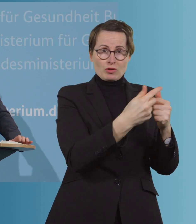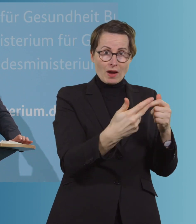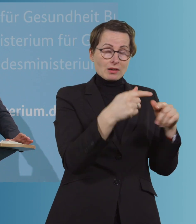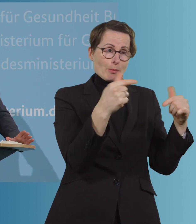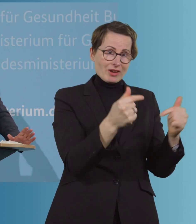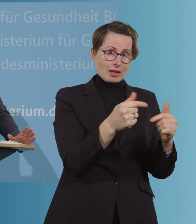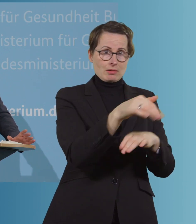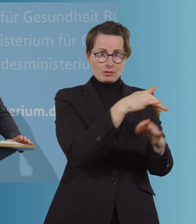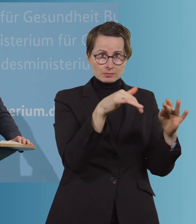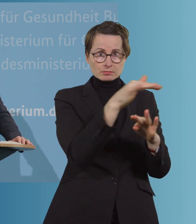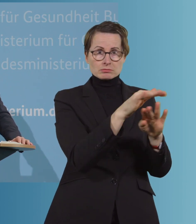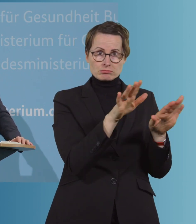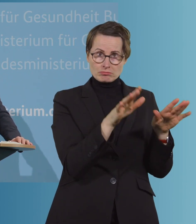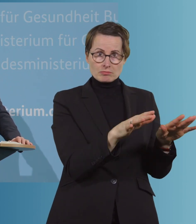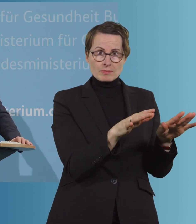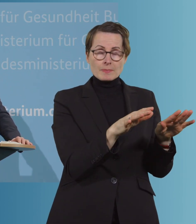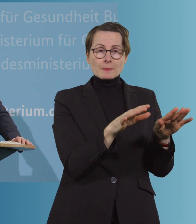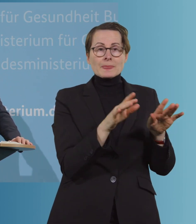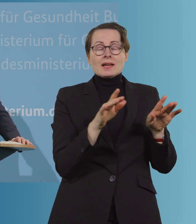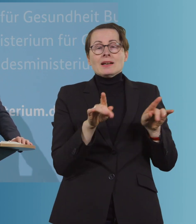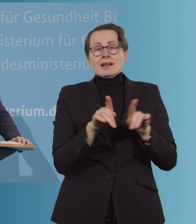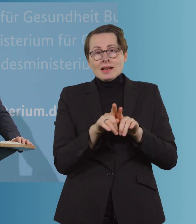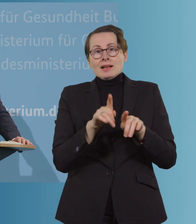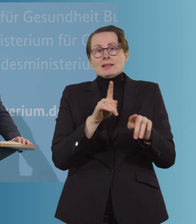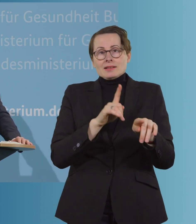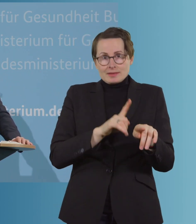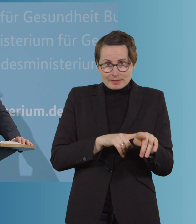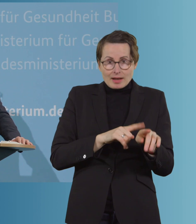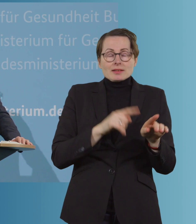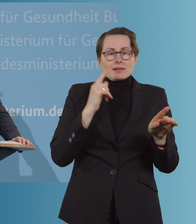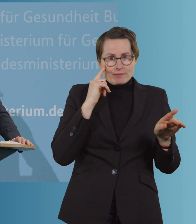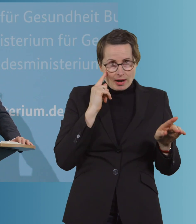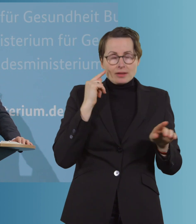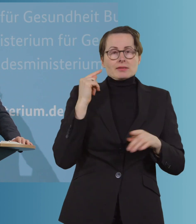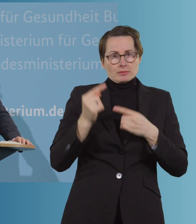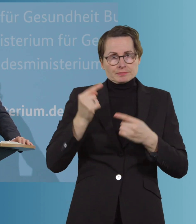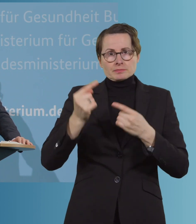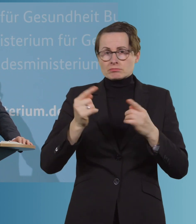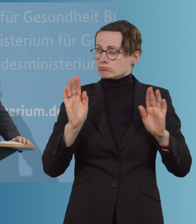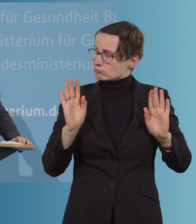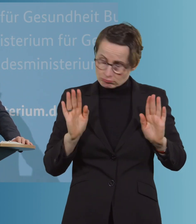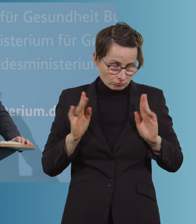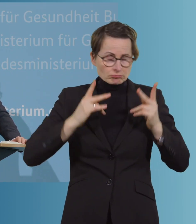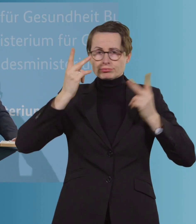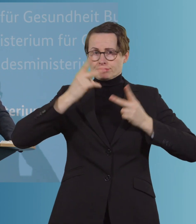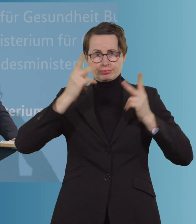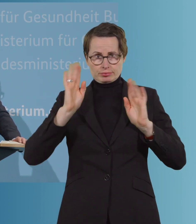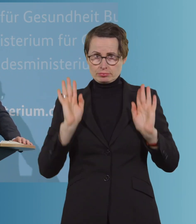Und wie gesagt, gleichzeitig sehe ich ja, wie die Diskussion da ist und bleibt. Ich finde es auch legitim, völlig legitim, sie zu führen. Das ist halt ein anderer